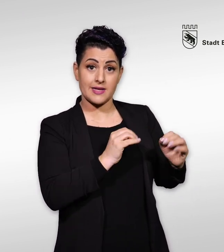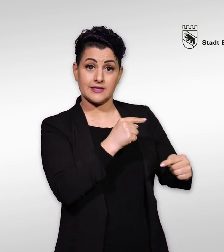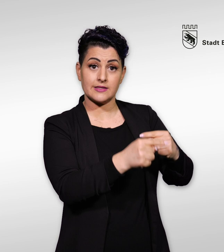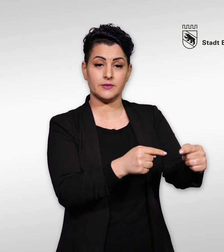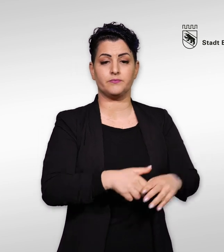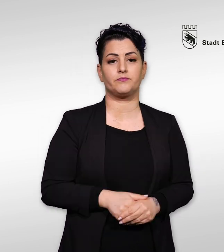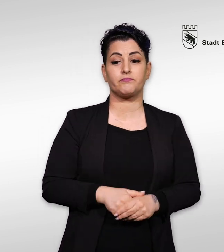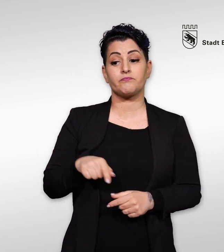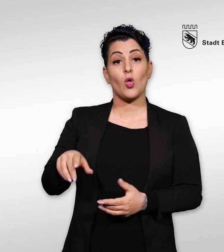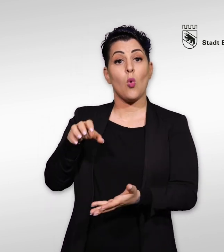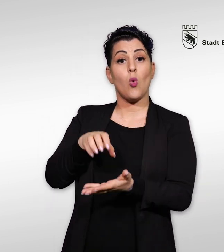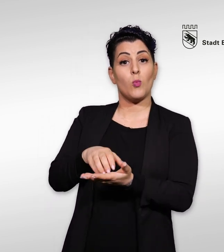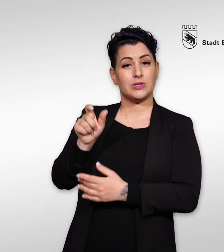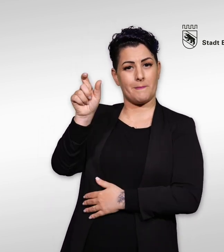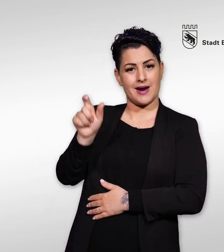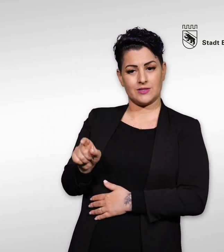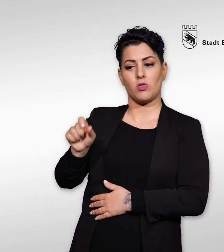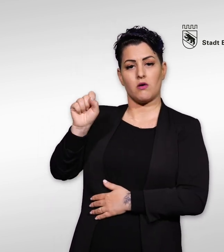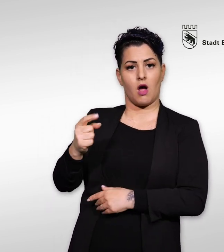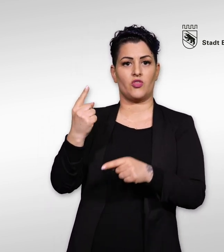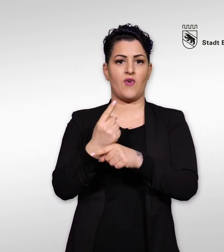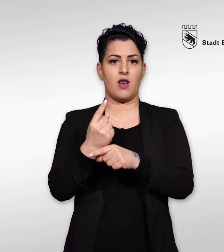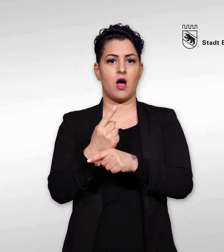Die Ombudsperson kann Einsicht in die Akten verlangen.